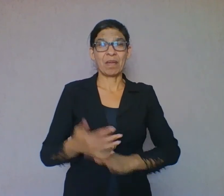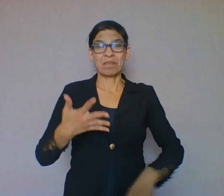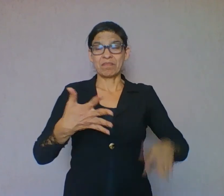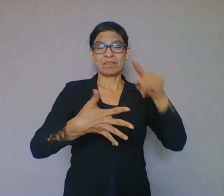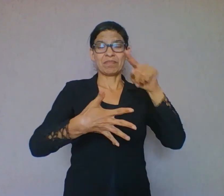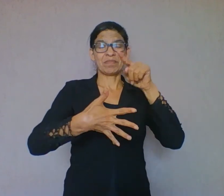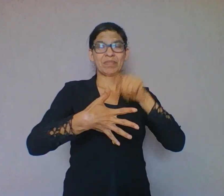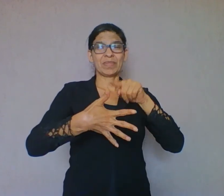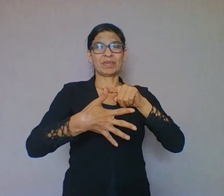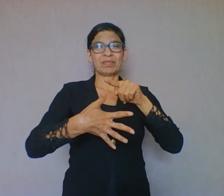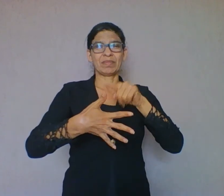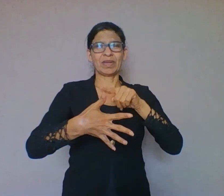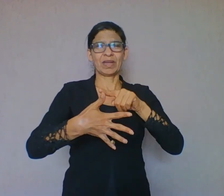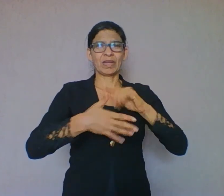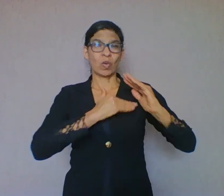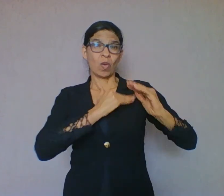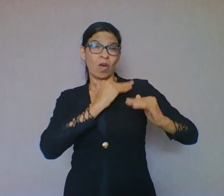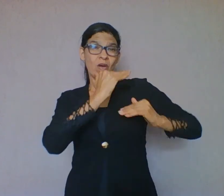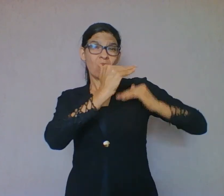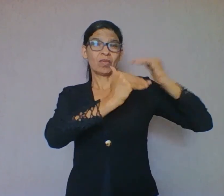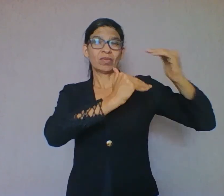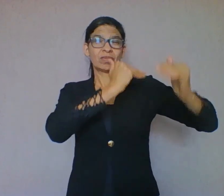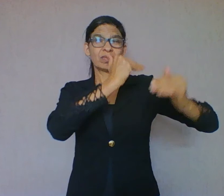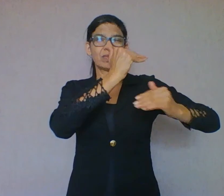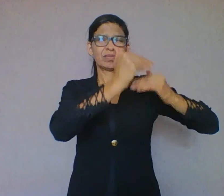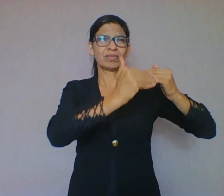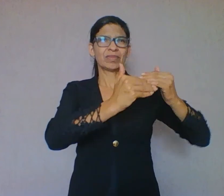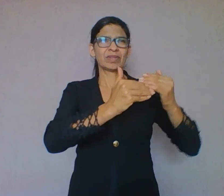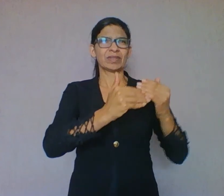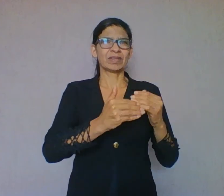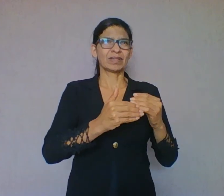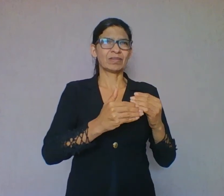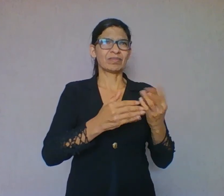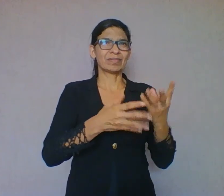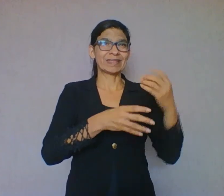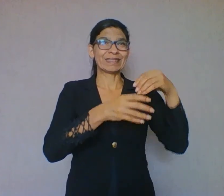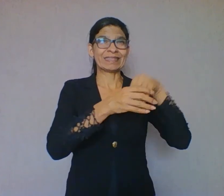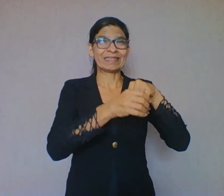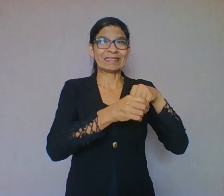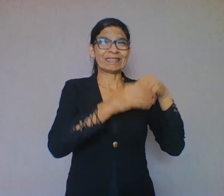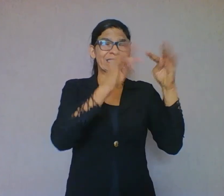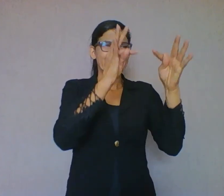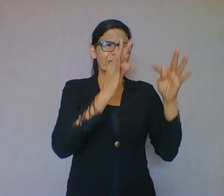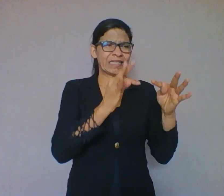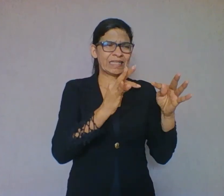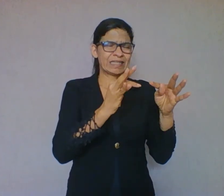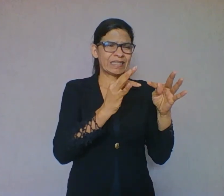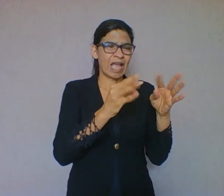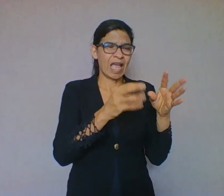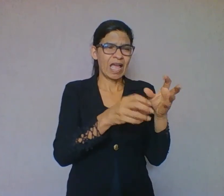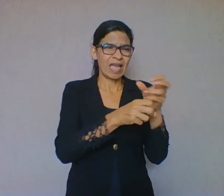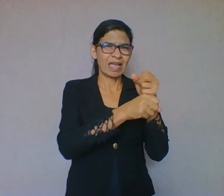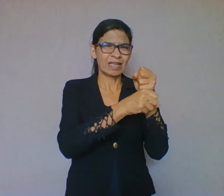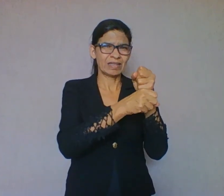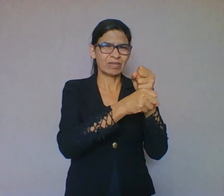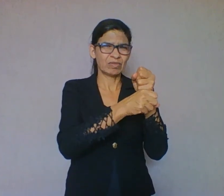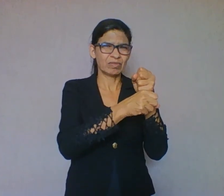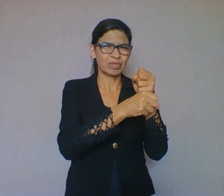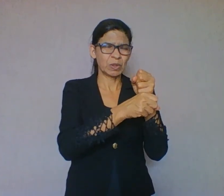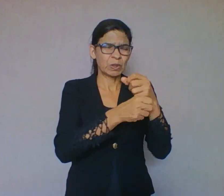A construção de síntese do texto. Eu vou construir a minha síntese sobre o que eu li. Depois,